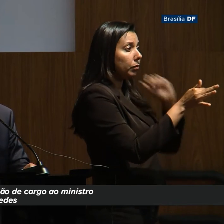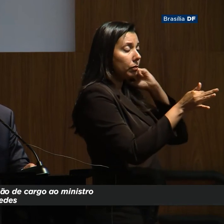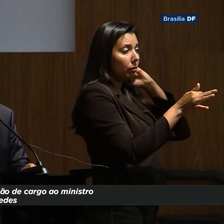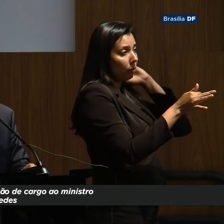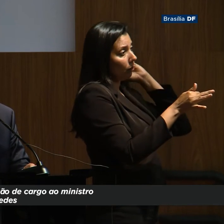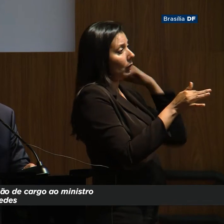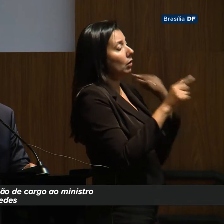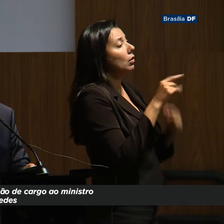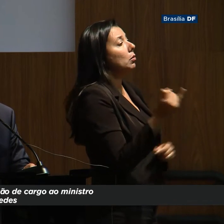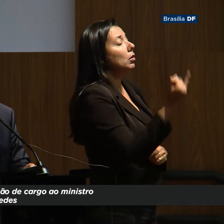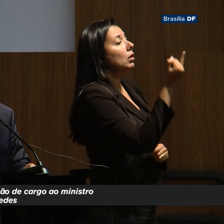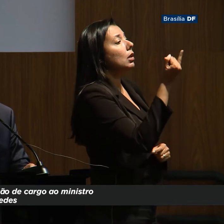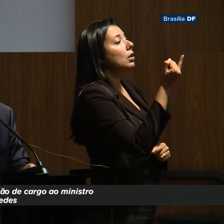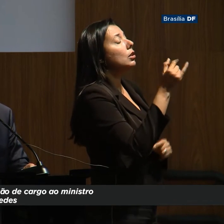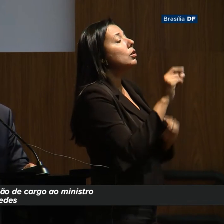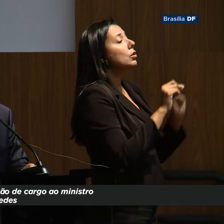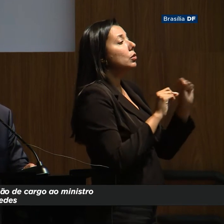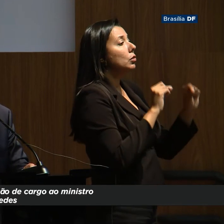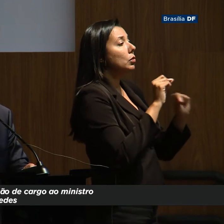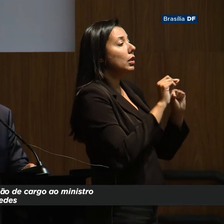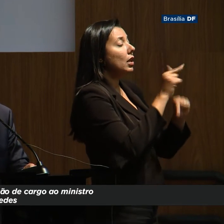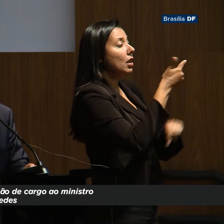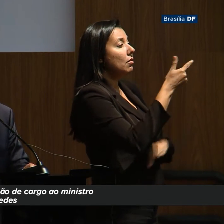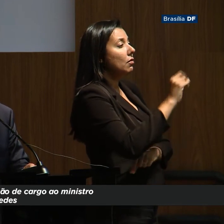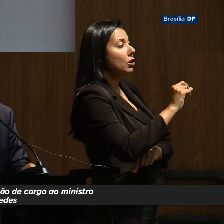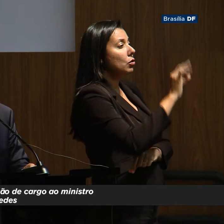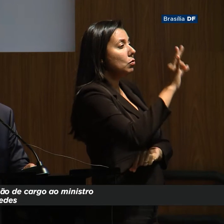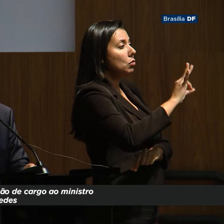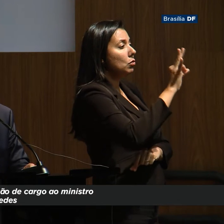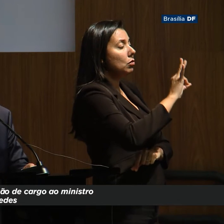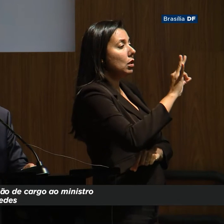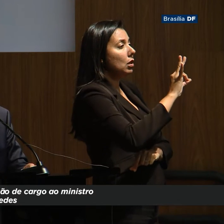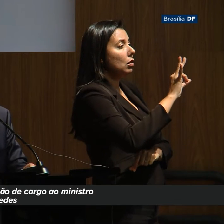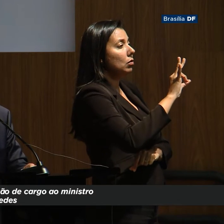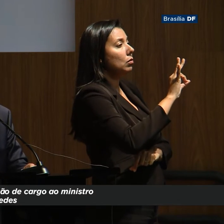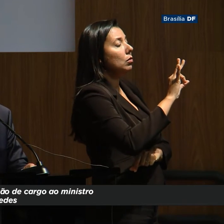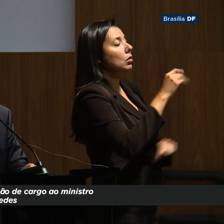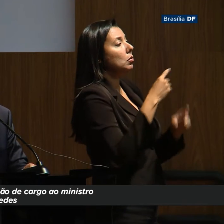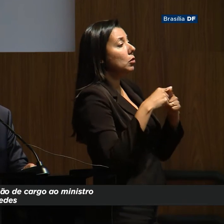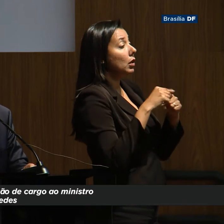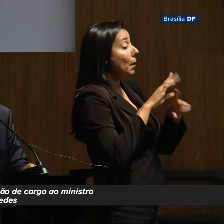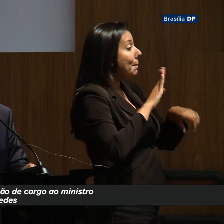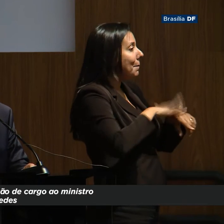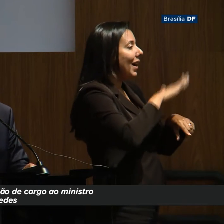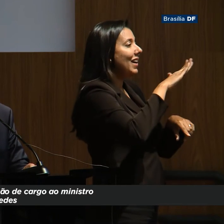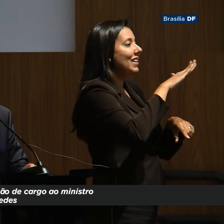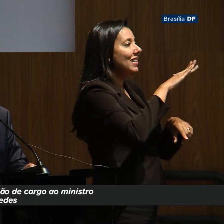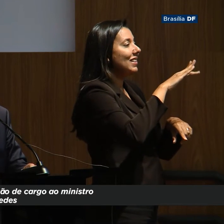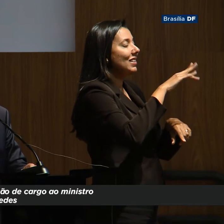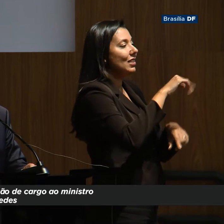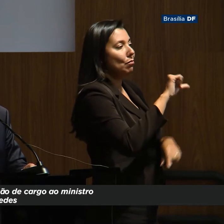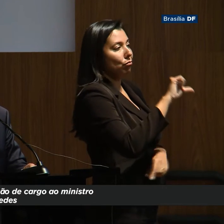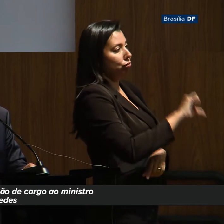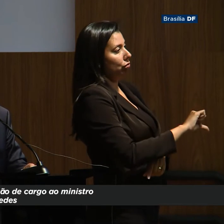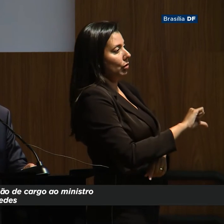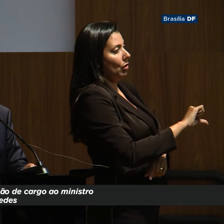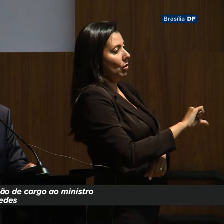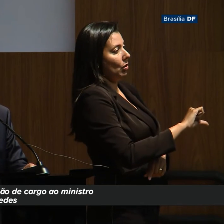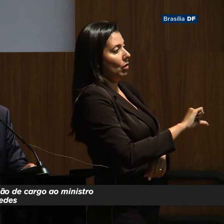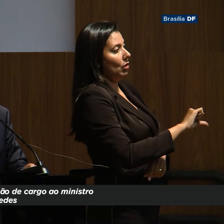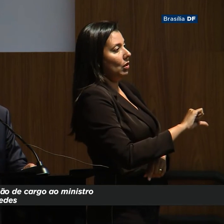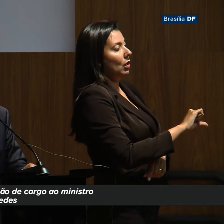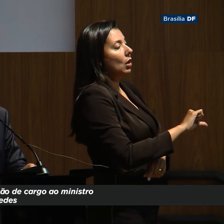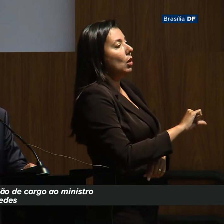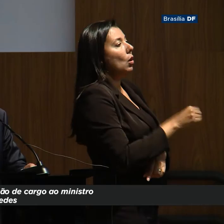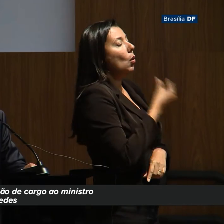o ideal é que nós tivéssemos 20% do PIB como carga tributária, porque acima disso é o quinto dos infernos. O Tiradentes morreu